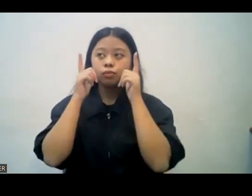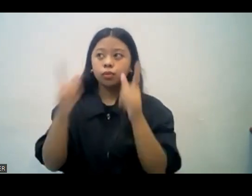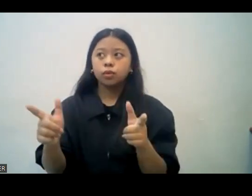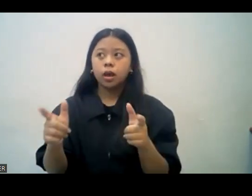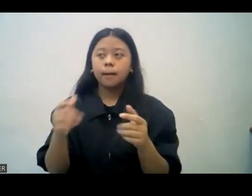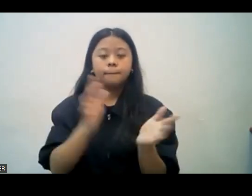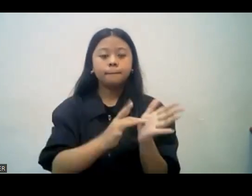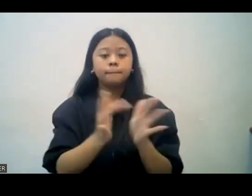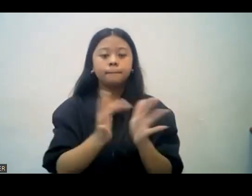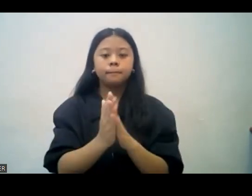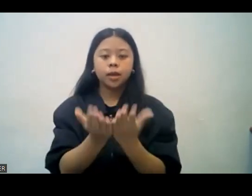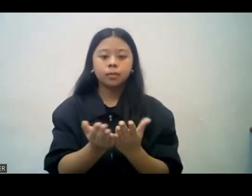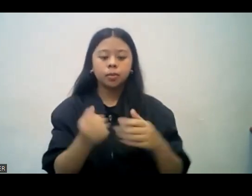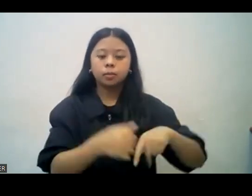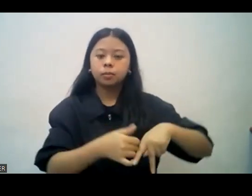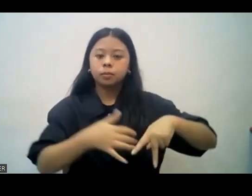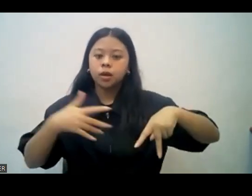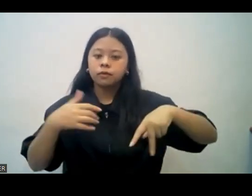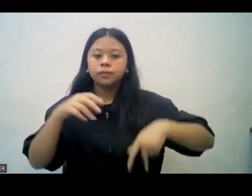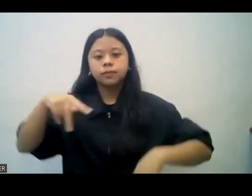Tingnan po natin sa Kawikaan chapter 12.